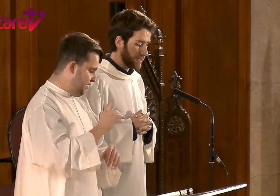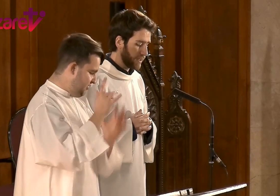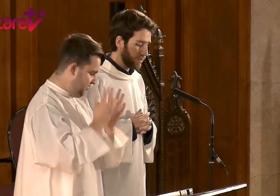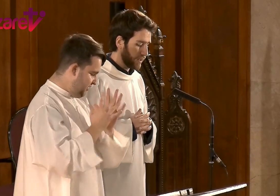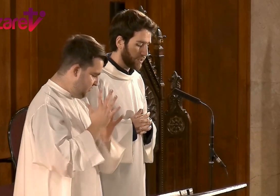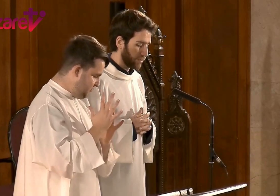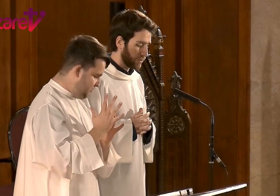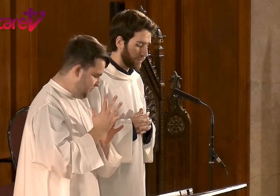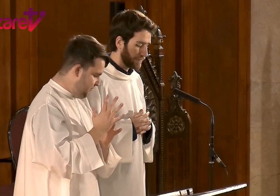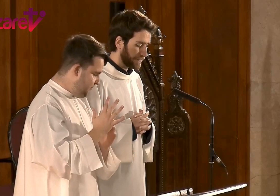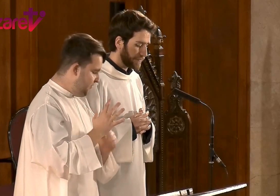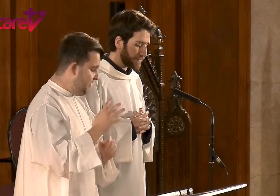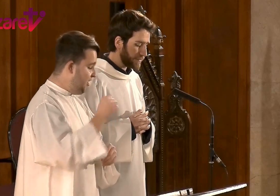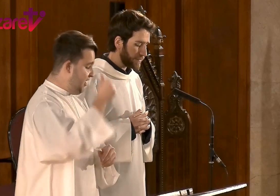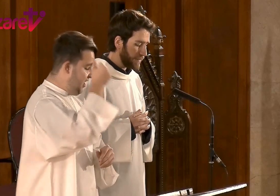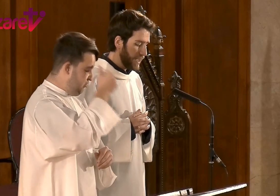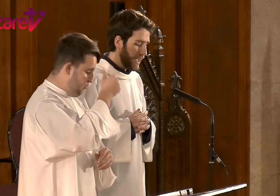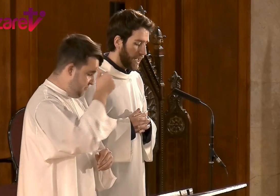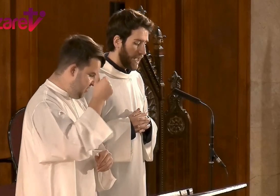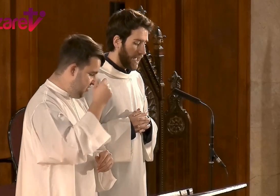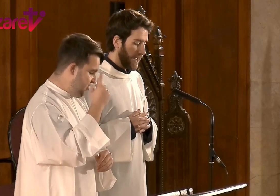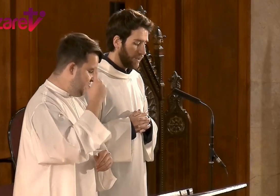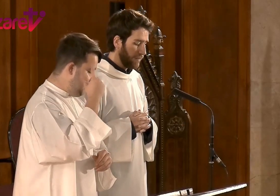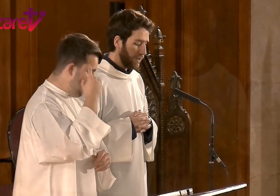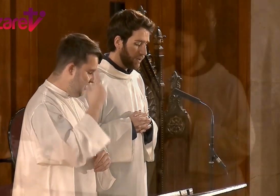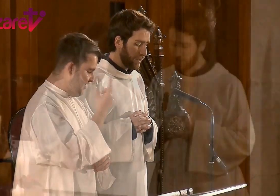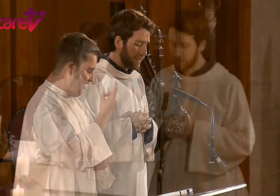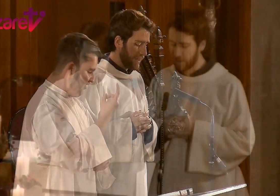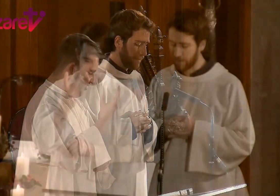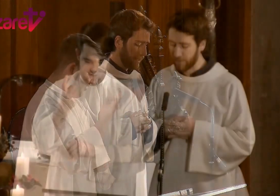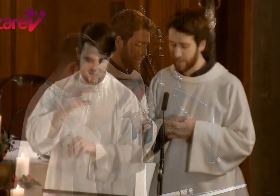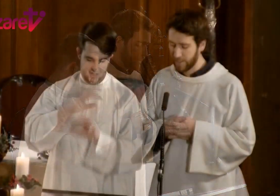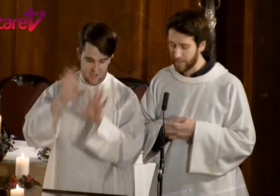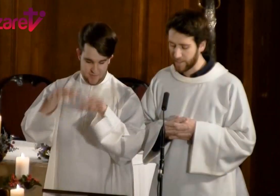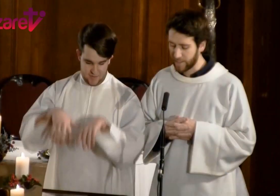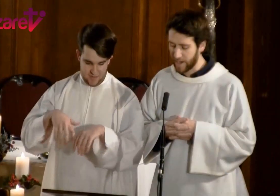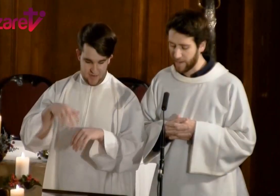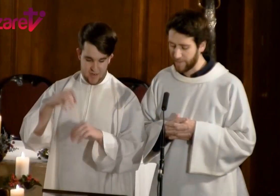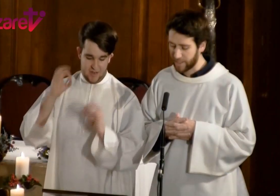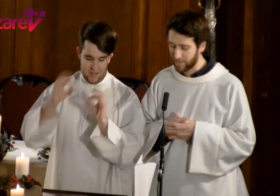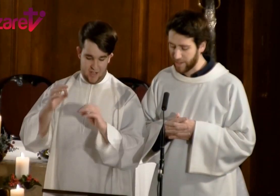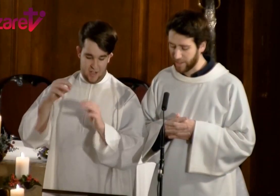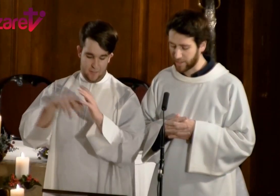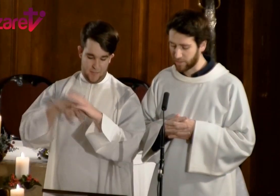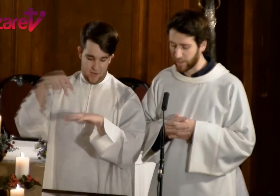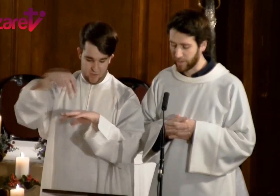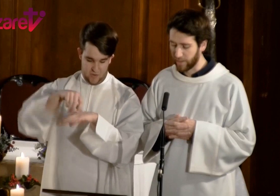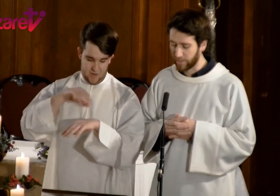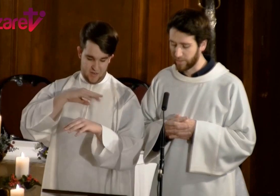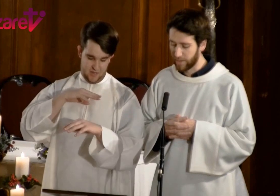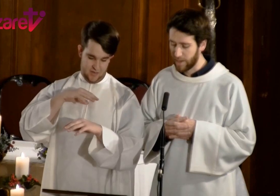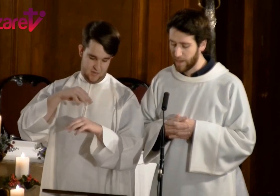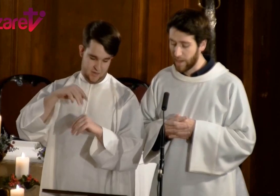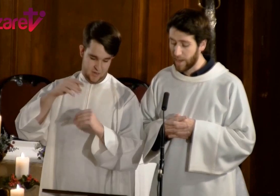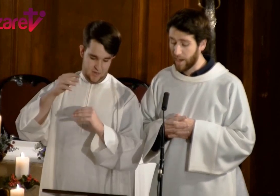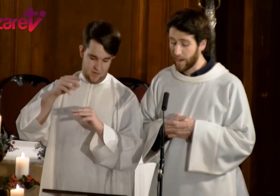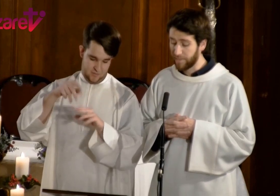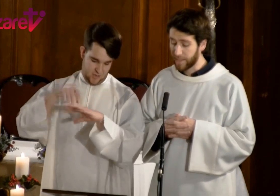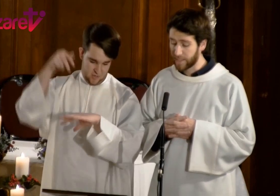Señor Jesús. El domingo 12 de abril será la Pascua de Resurrección, la fiesta la